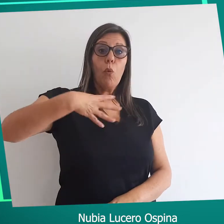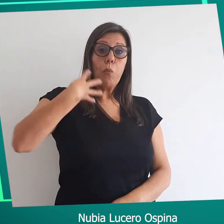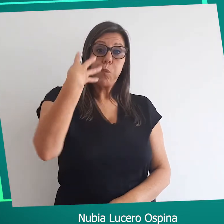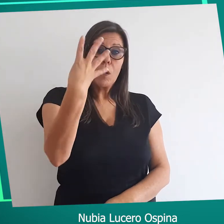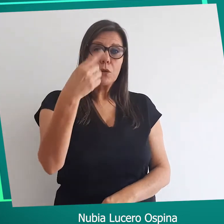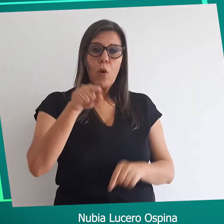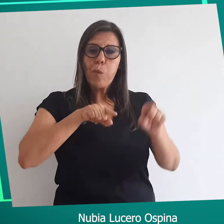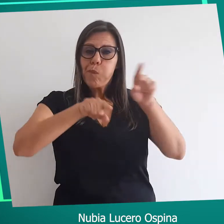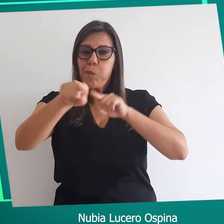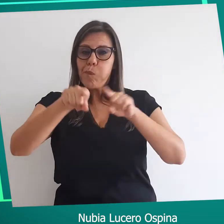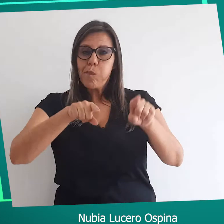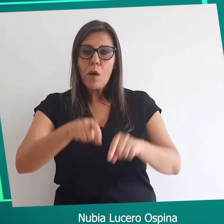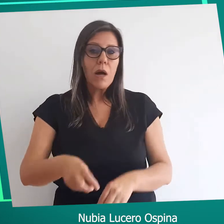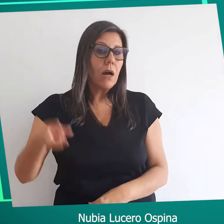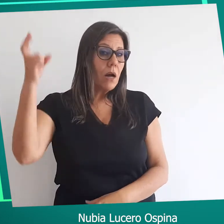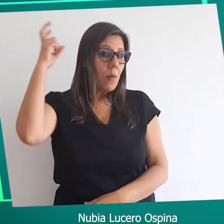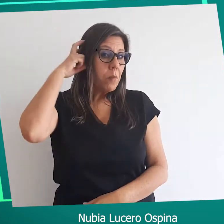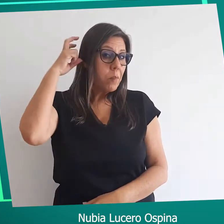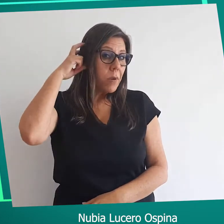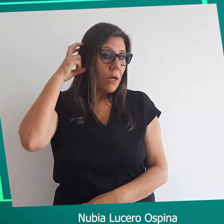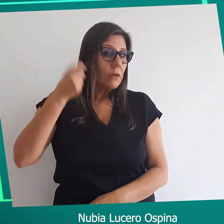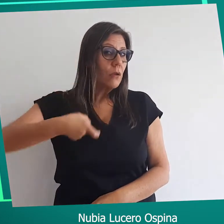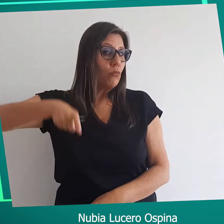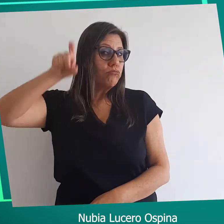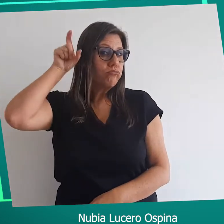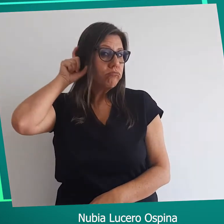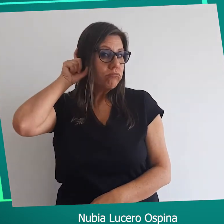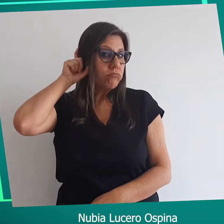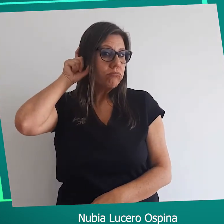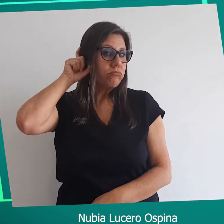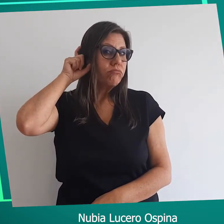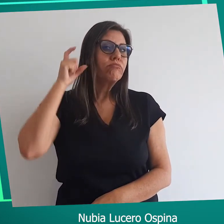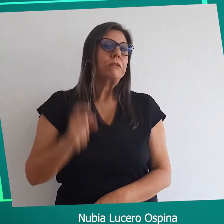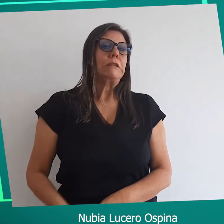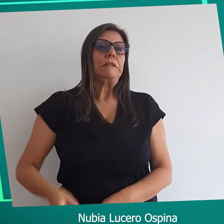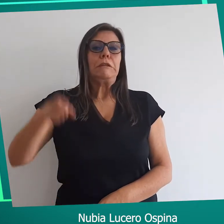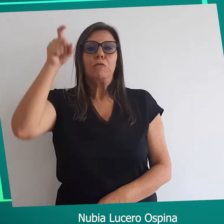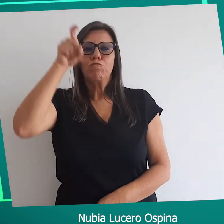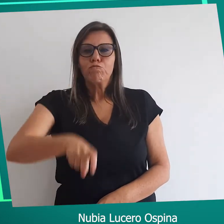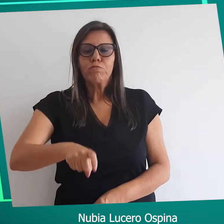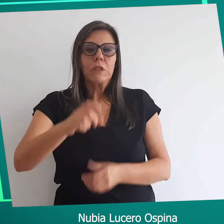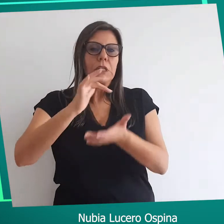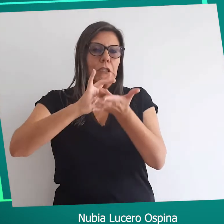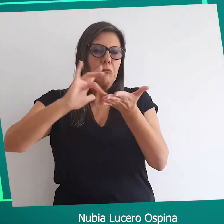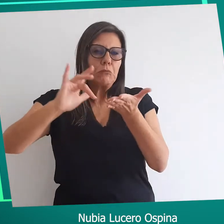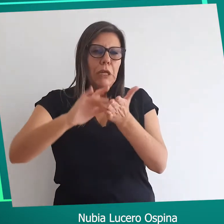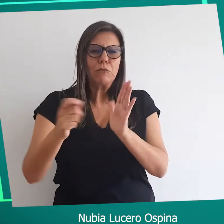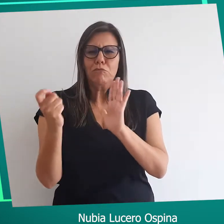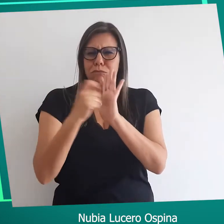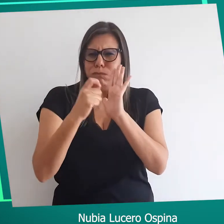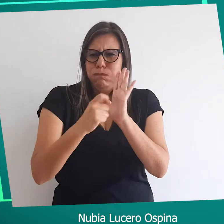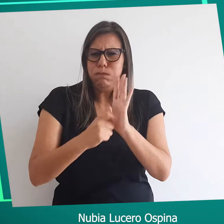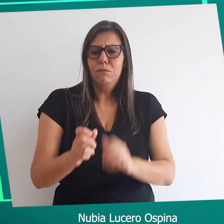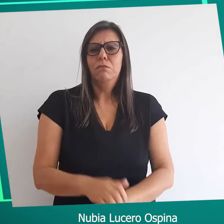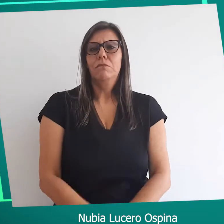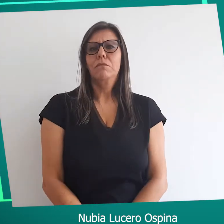cuarto antes y después de manipular los audífonos o el implante coclear lave muy bien sus manos